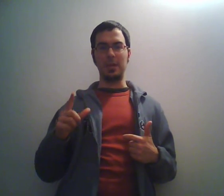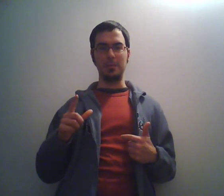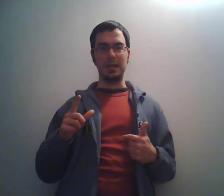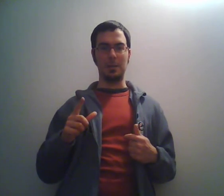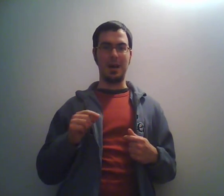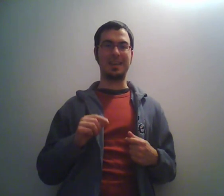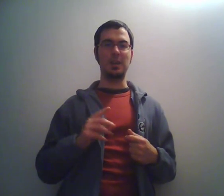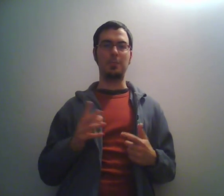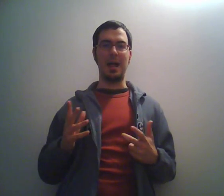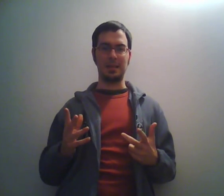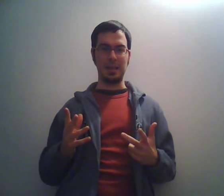Kill Bill ma Kill Bung.